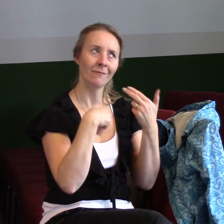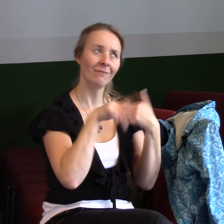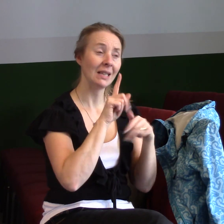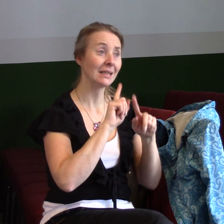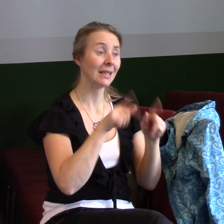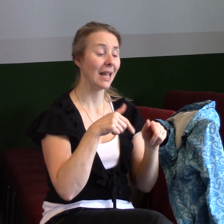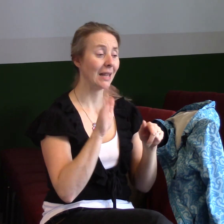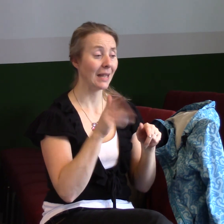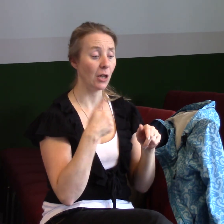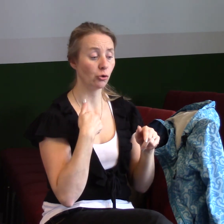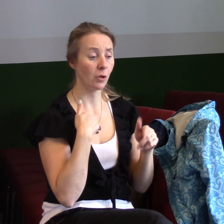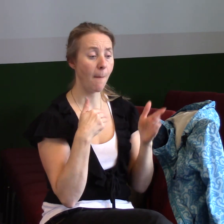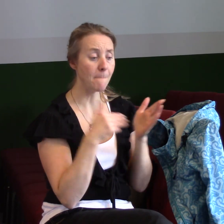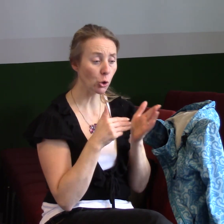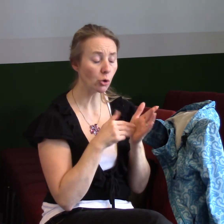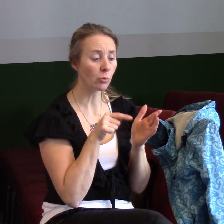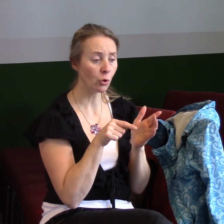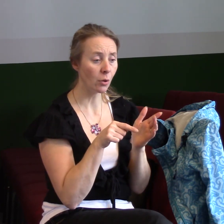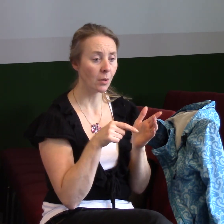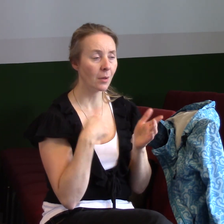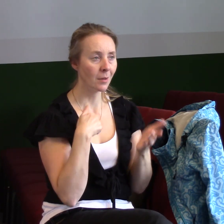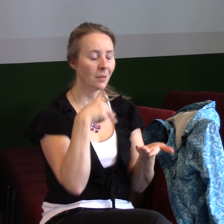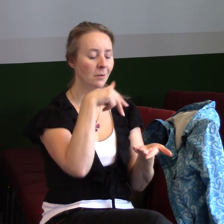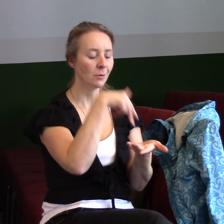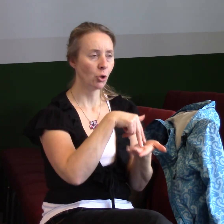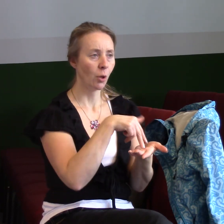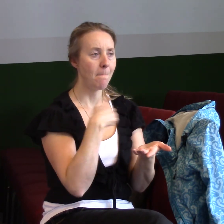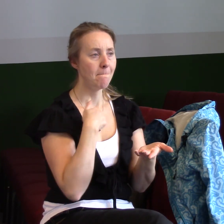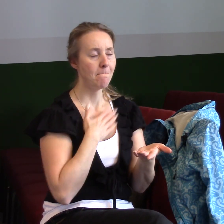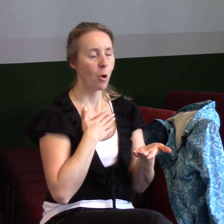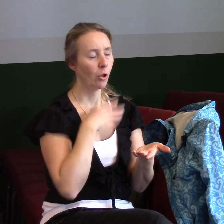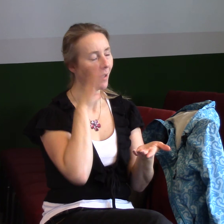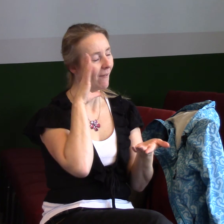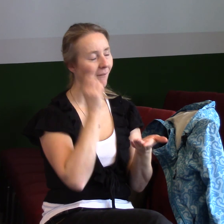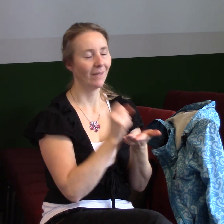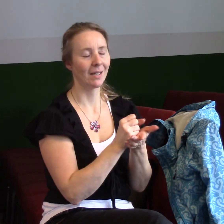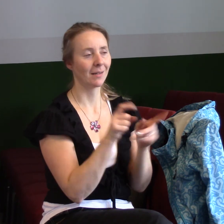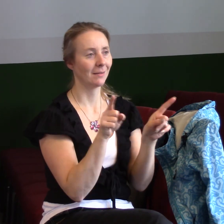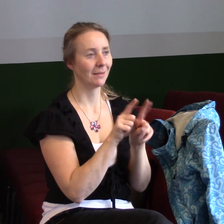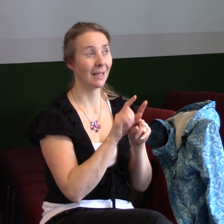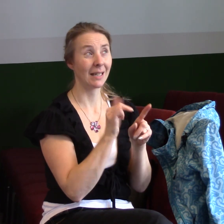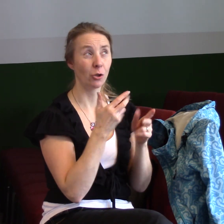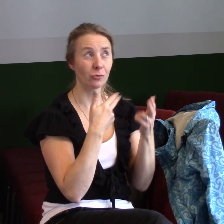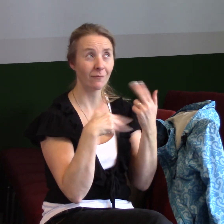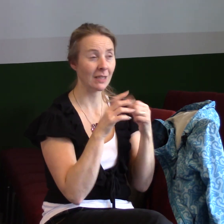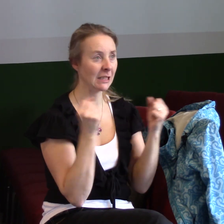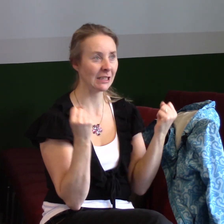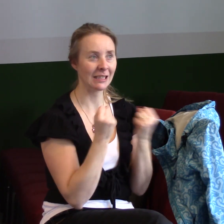že to je tak, jak já potřebuju, je to, že tam stojím a moje víra je pořád stejná. A ještě dokonce silnější. A že prostě se ho,